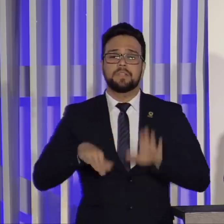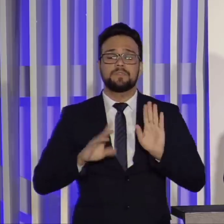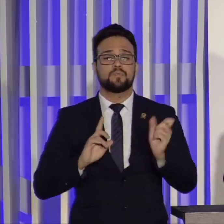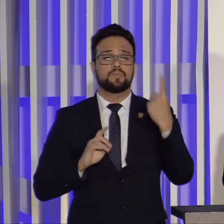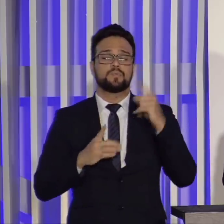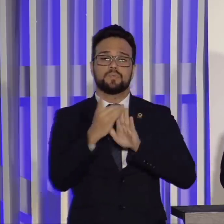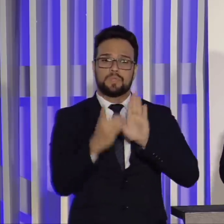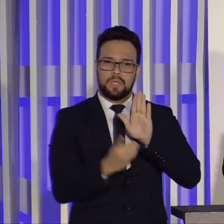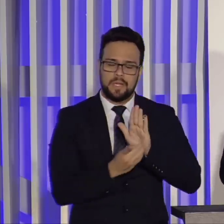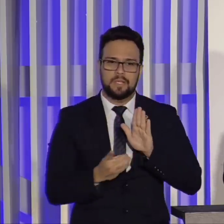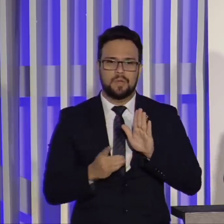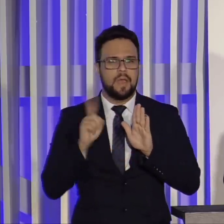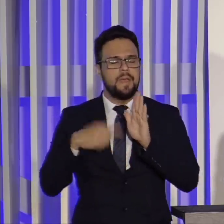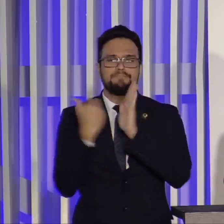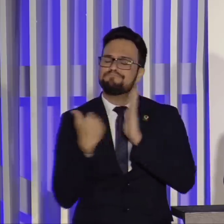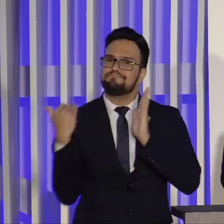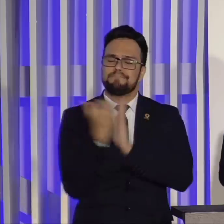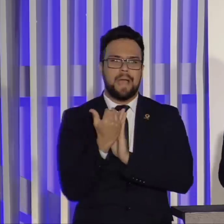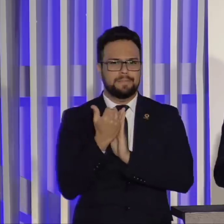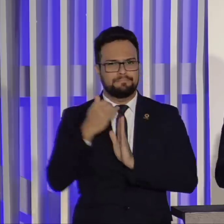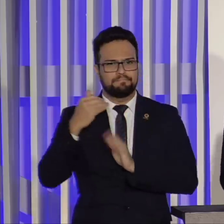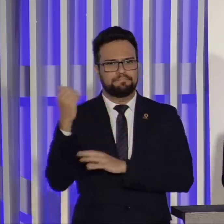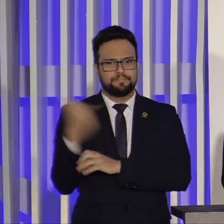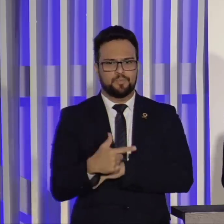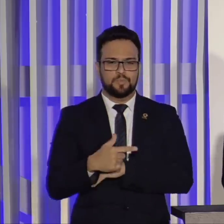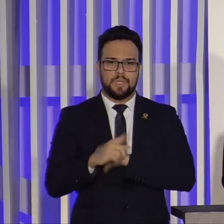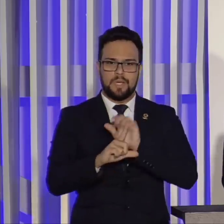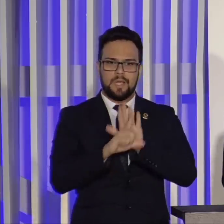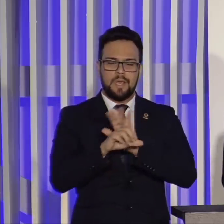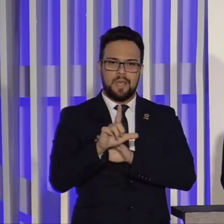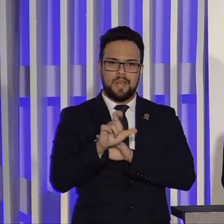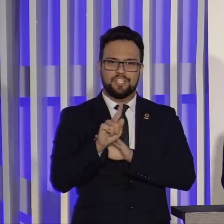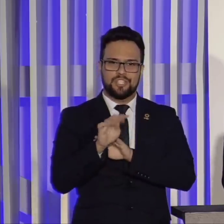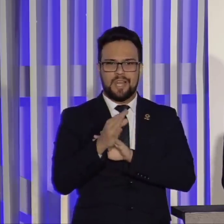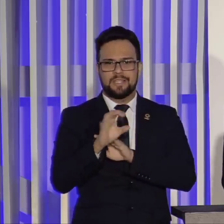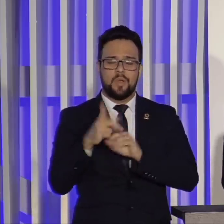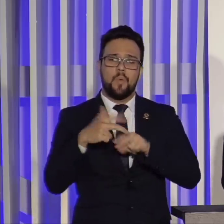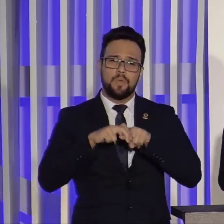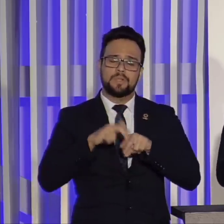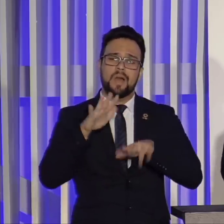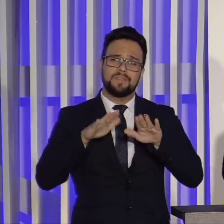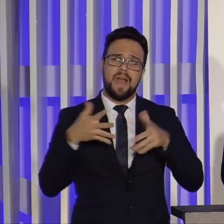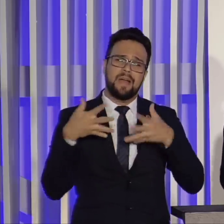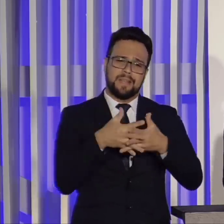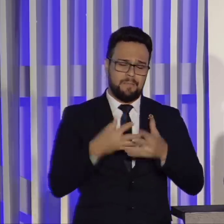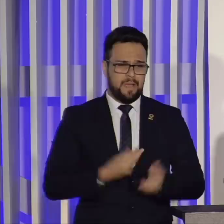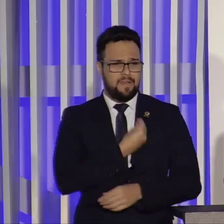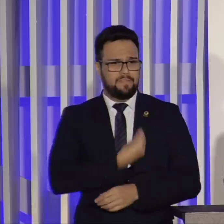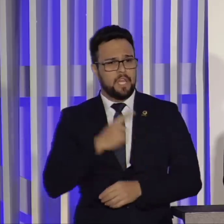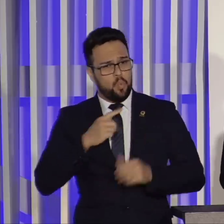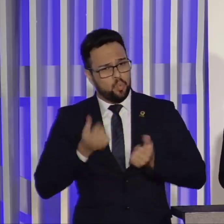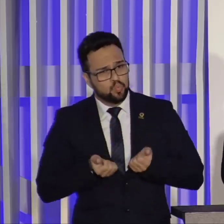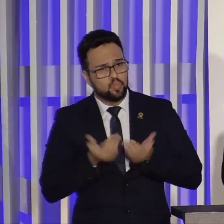vai além da legislação e atrapalha a vida de todos. Eu ofereço aos senhores